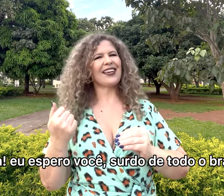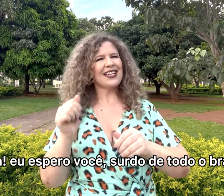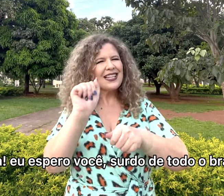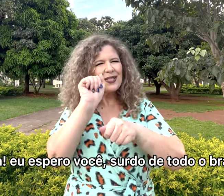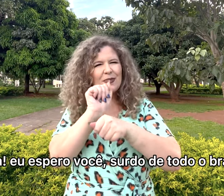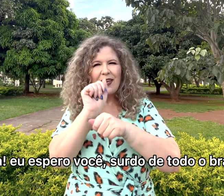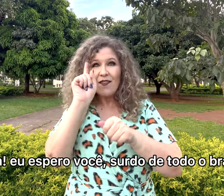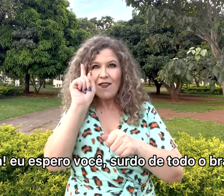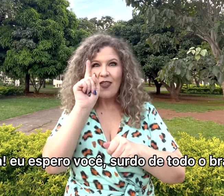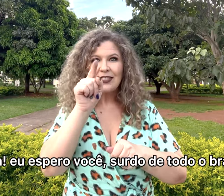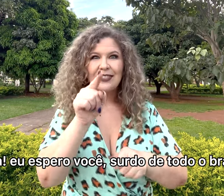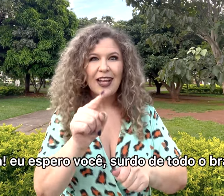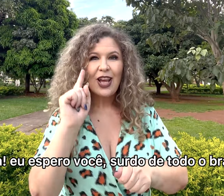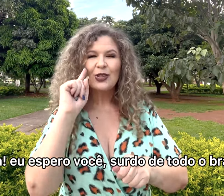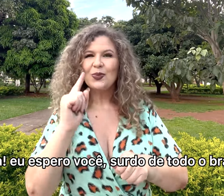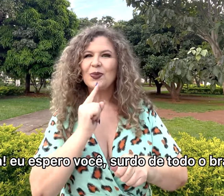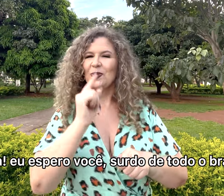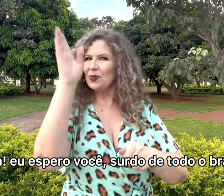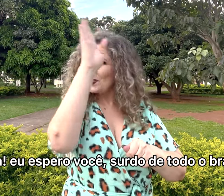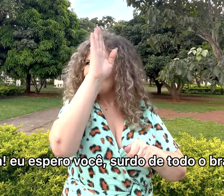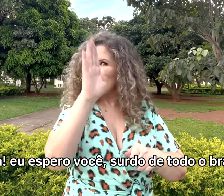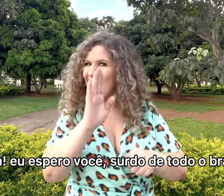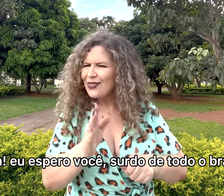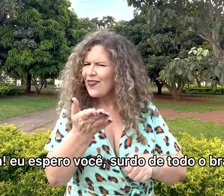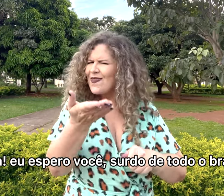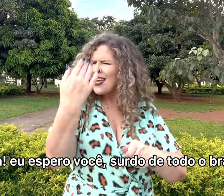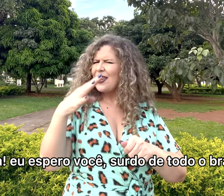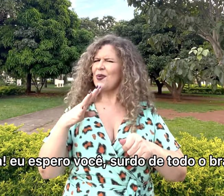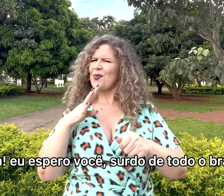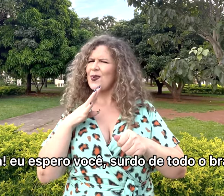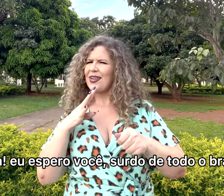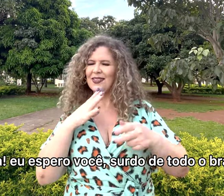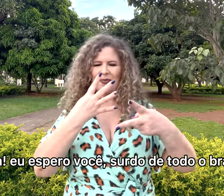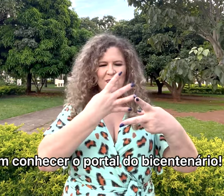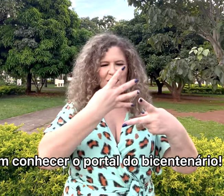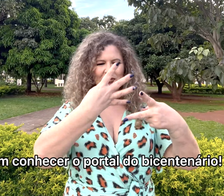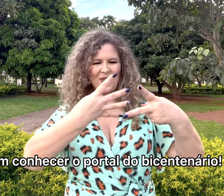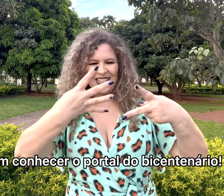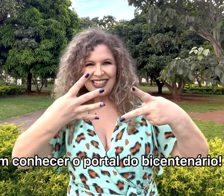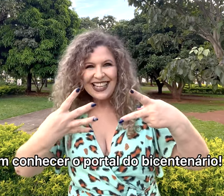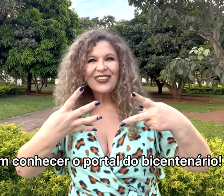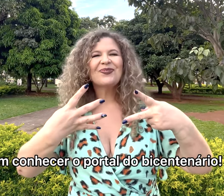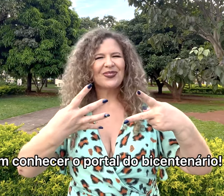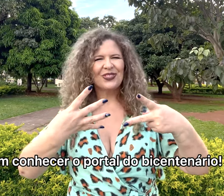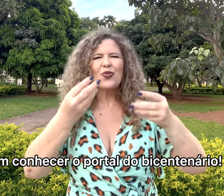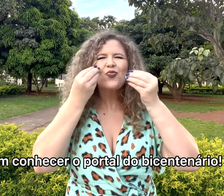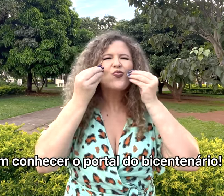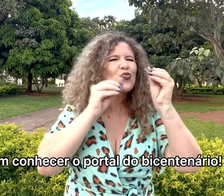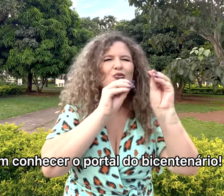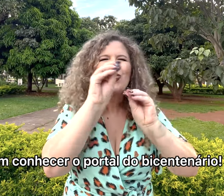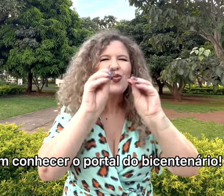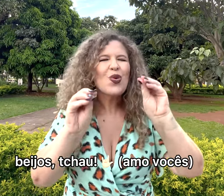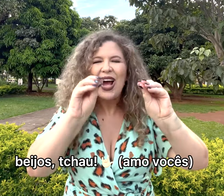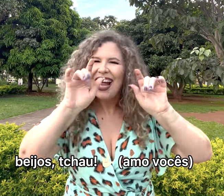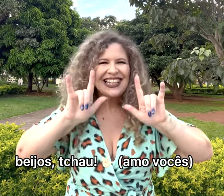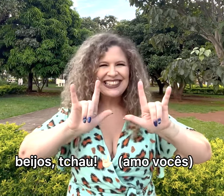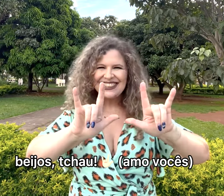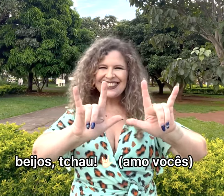Venha, eu espero você, surdo de todo o Brasil, vem conhecer o portal do Bicentenário. Beijos,